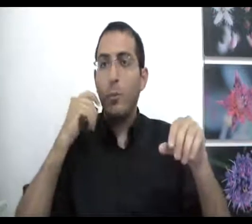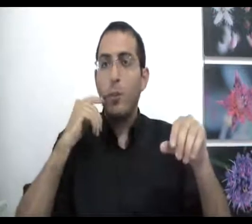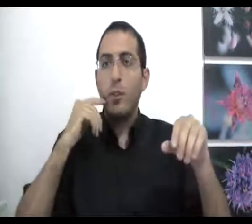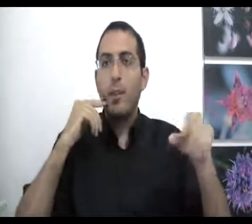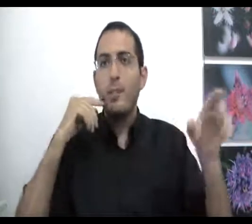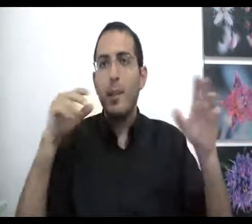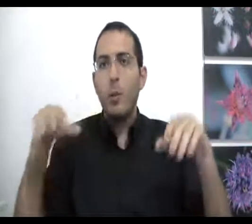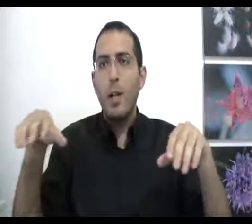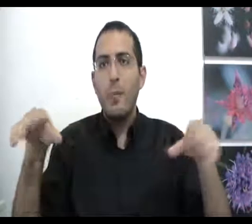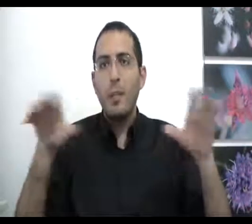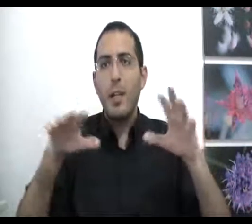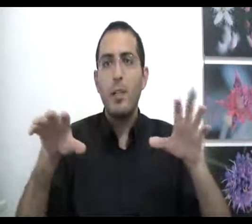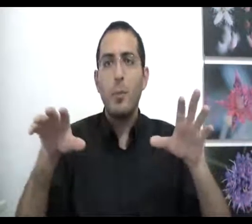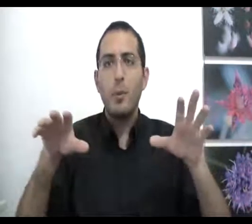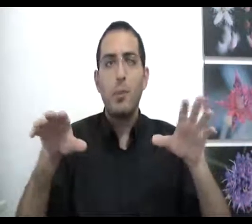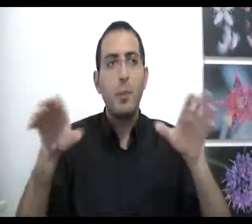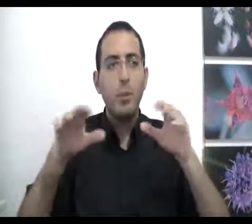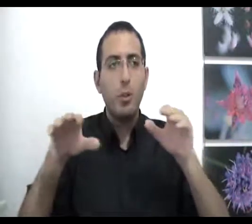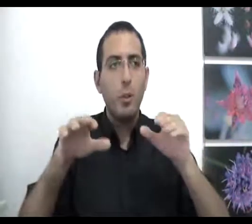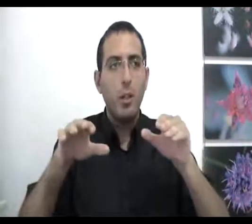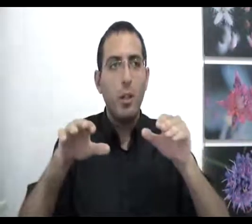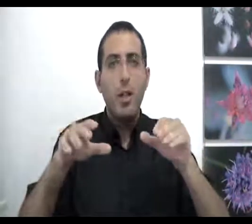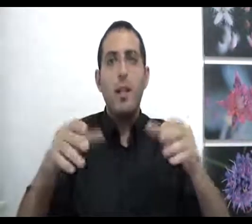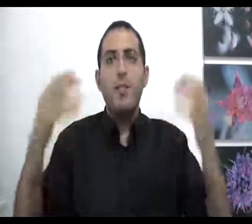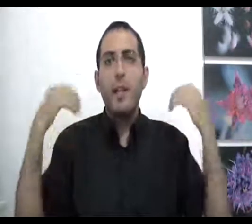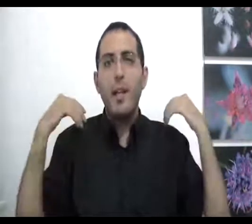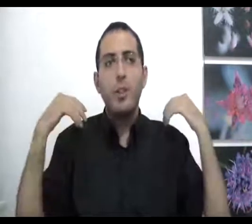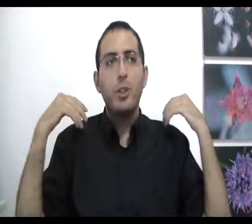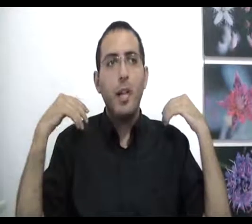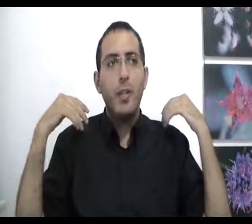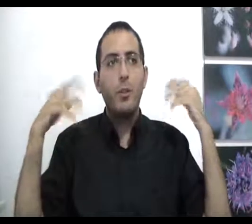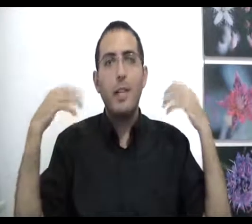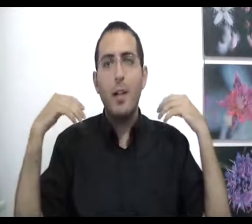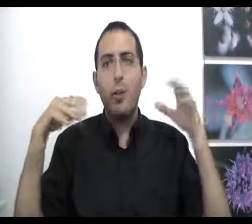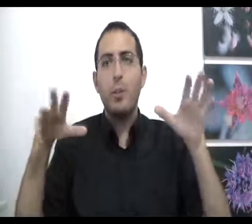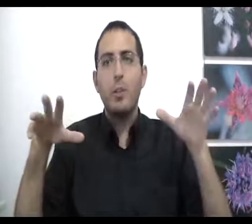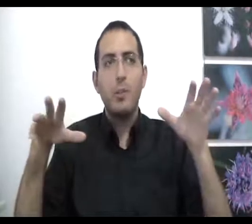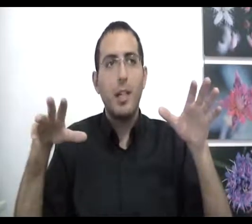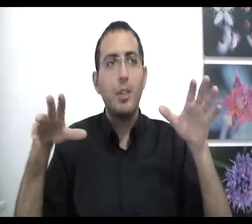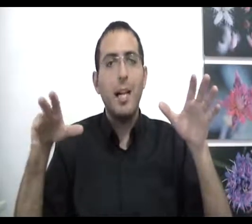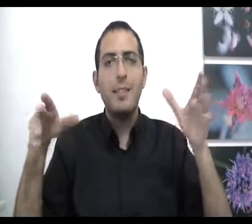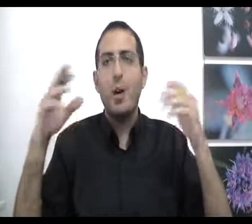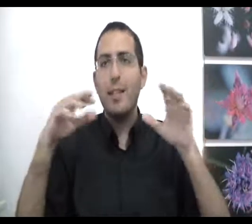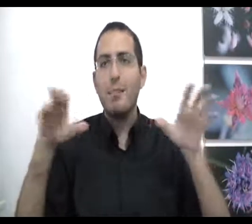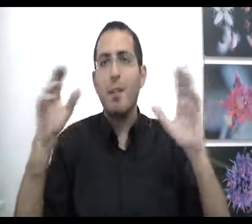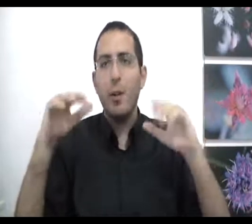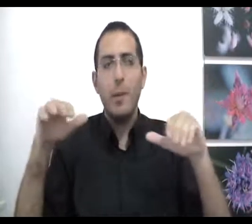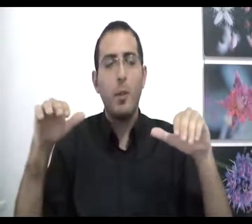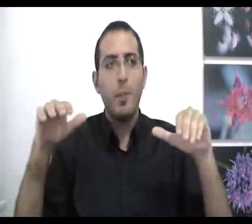מקום, וכל הזמנים כולם מתרחשים באותו זמן, בדיוק כמו לפני שנוצר כל מה שנוצר, שאז לא היה זמן ולא היה מקום,